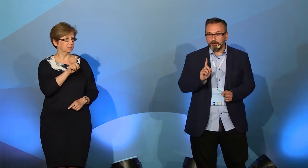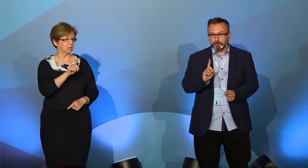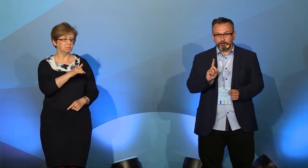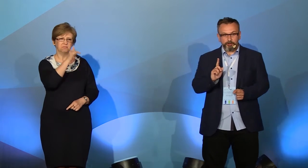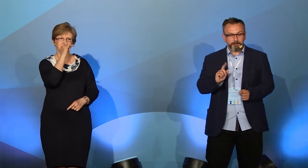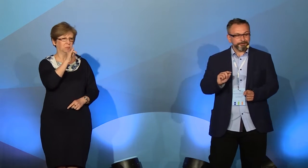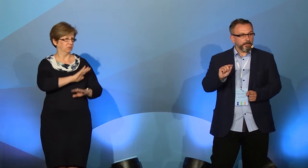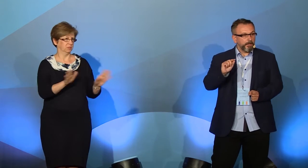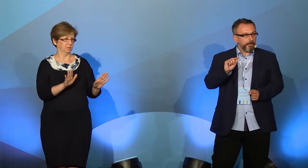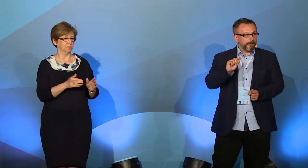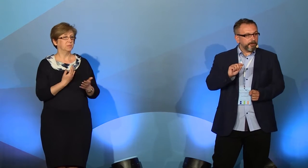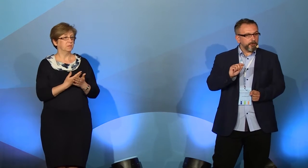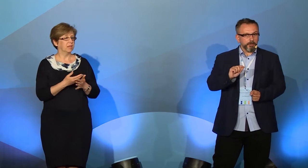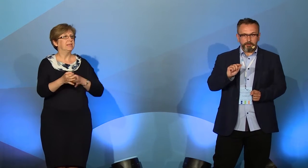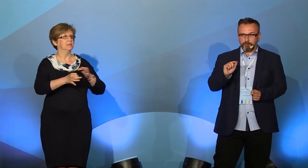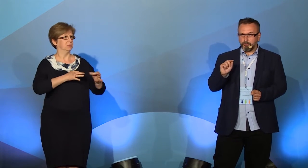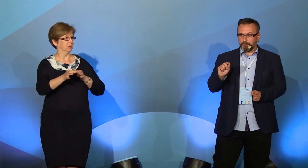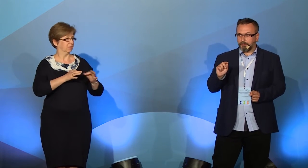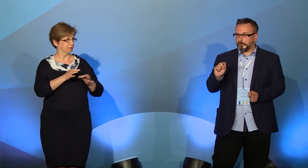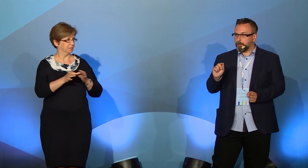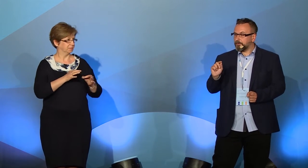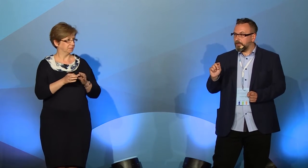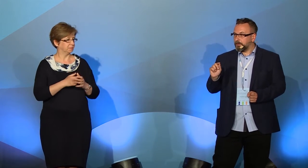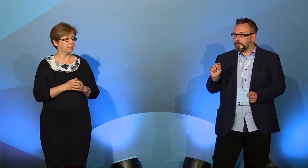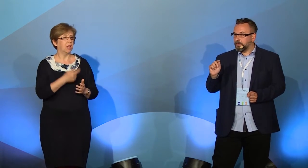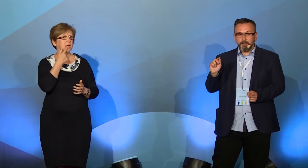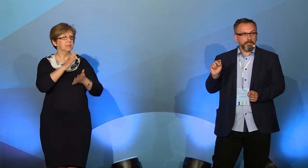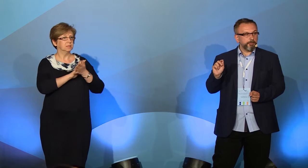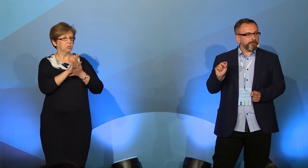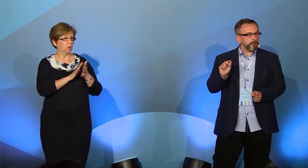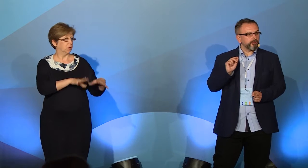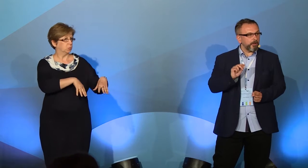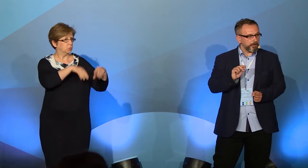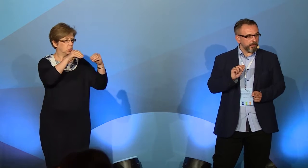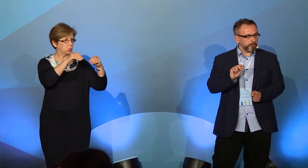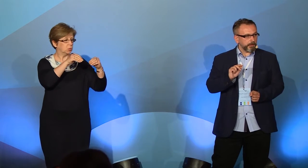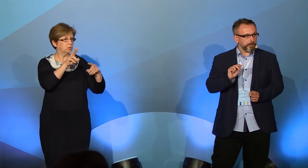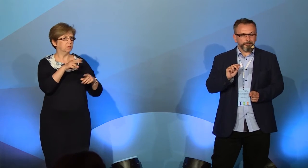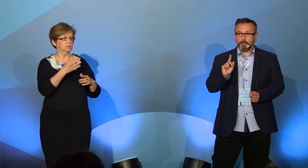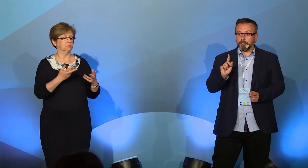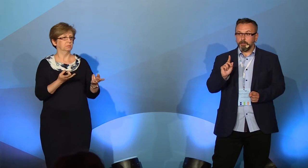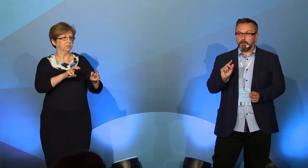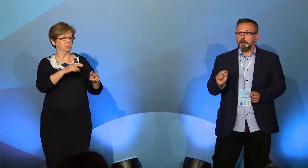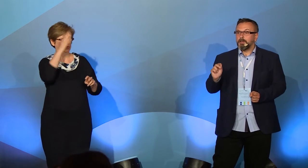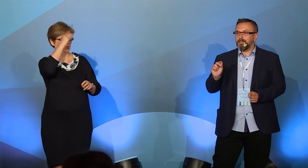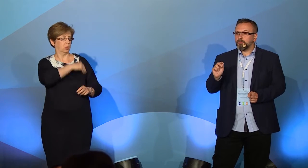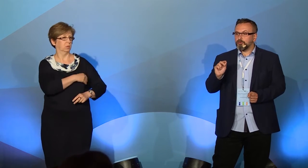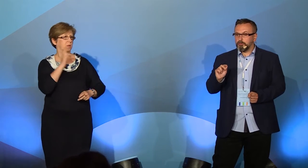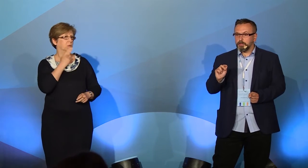historycznych. Języki migowe zaczęły powstawać dopiero wtedy, kiedy powstały szkoły dla głuchych. Dlaczego? Większość głuchych,